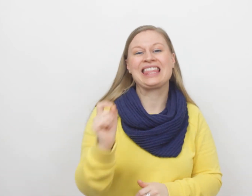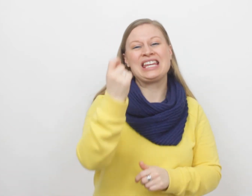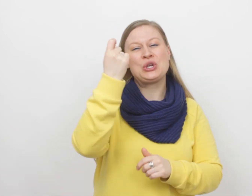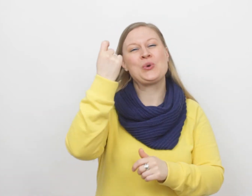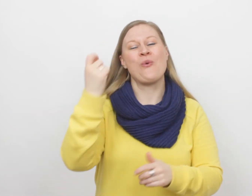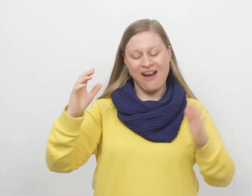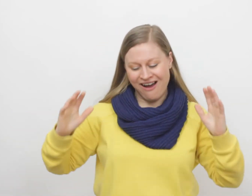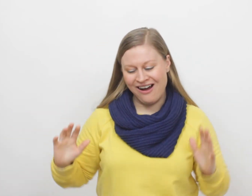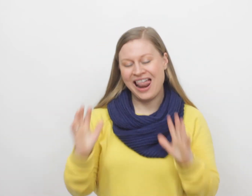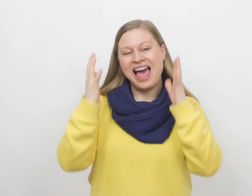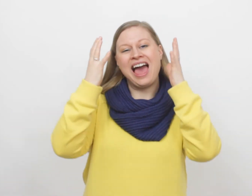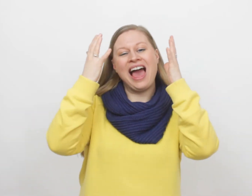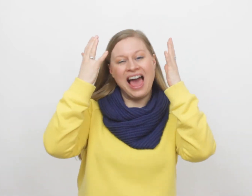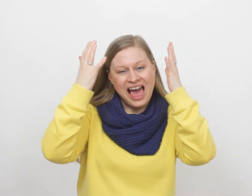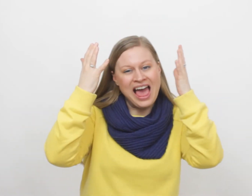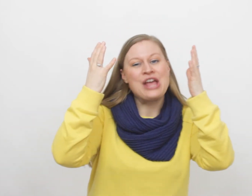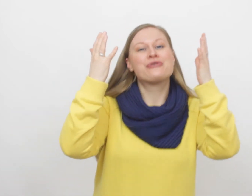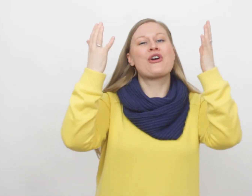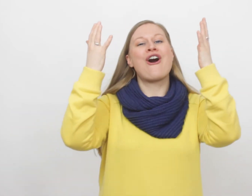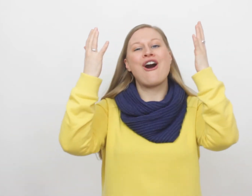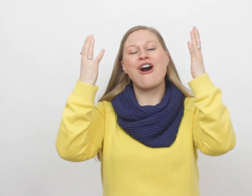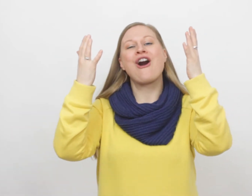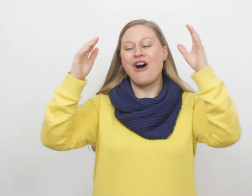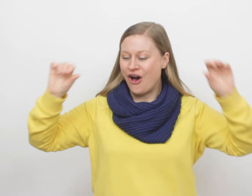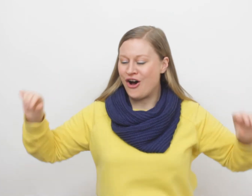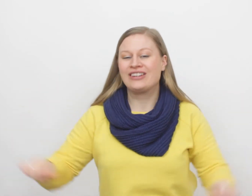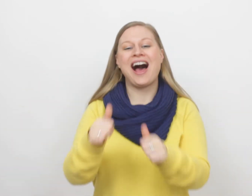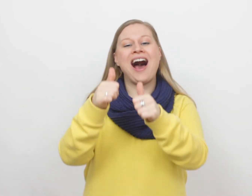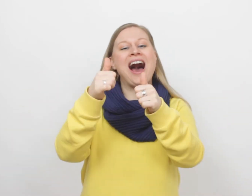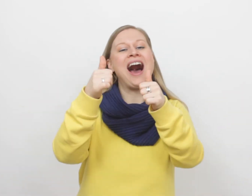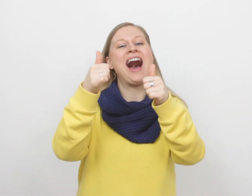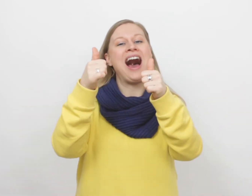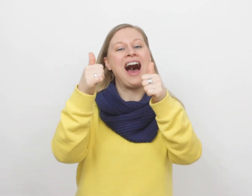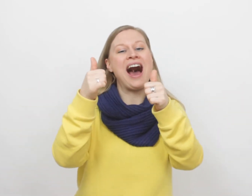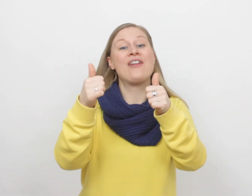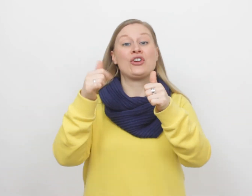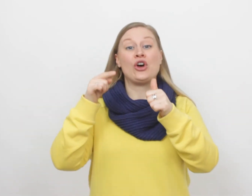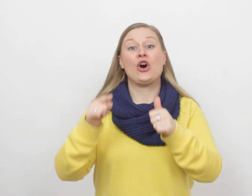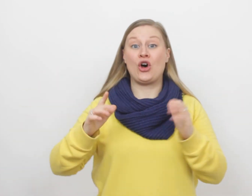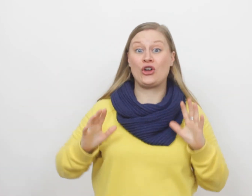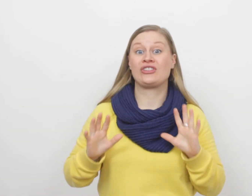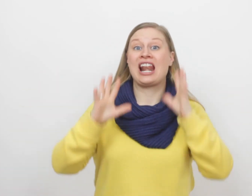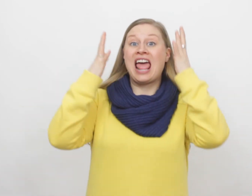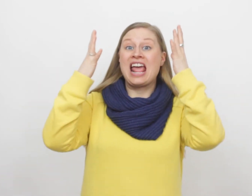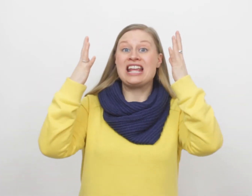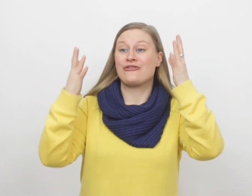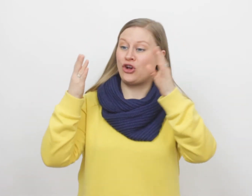nieuwe leven aan. Een leven